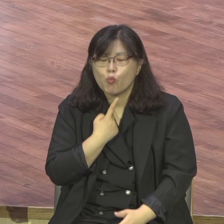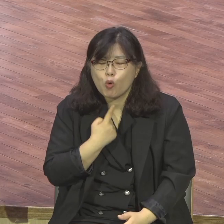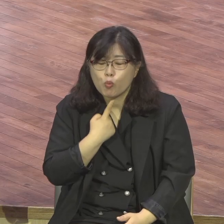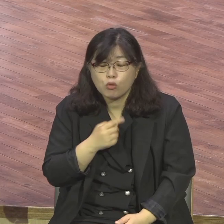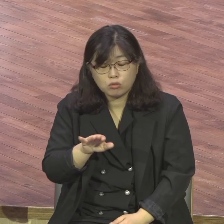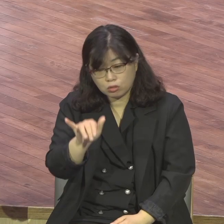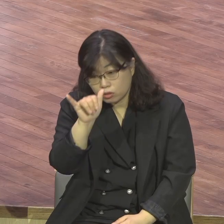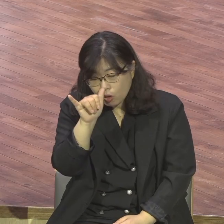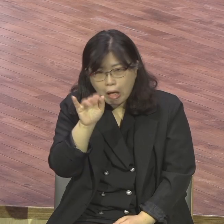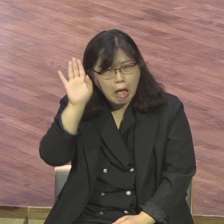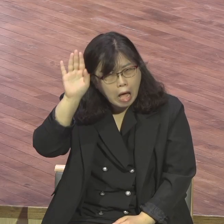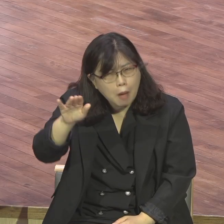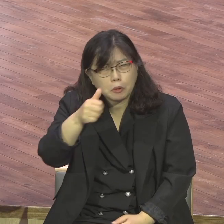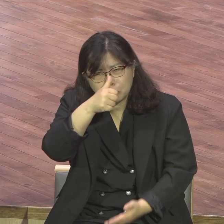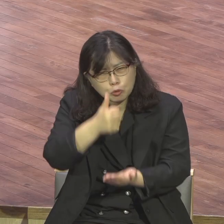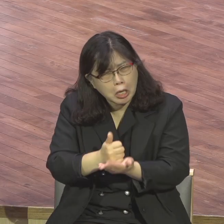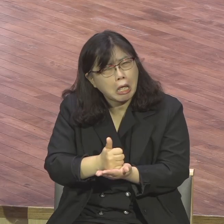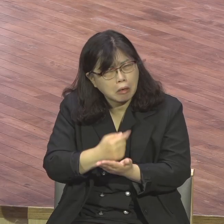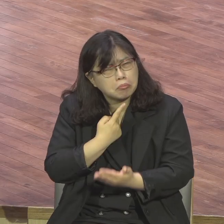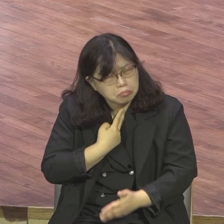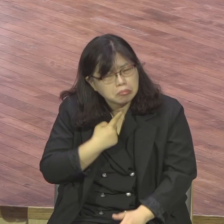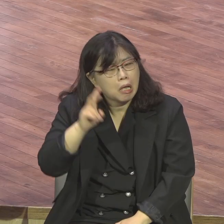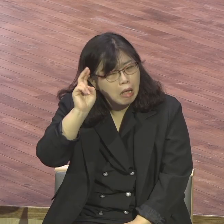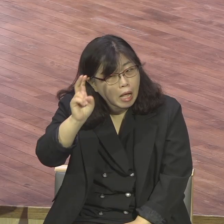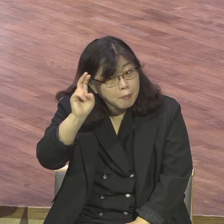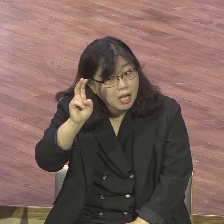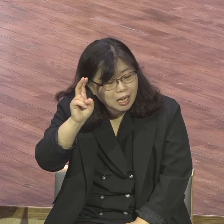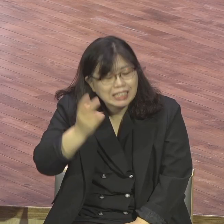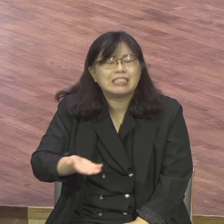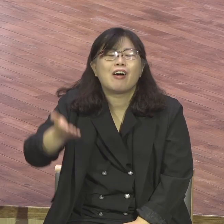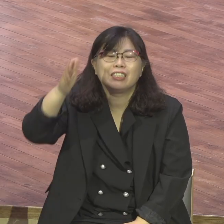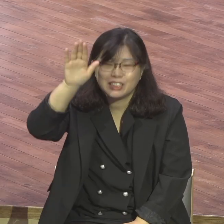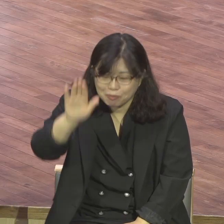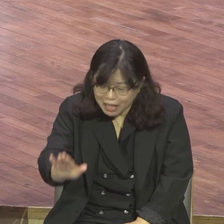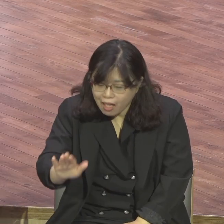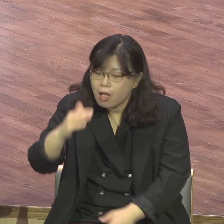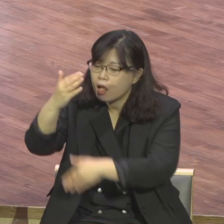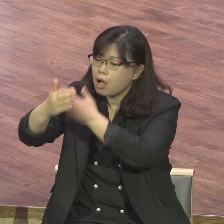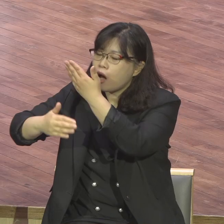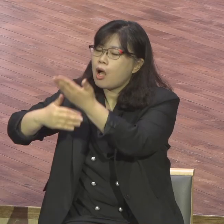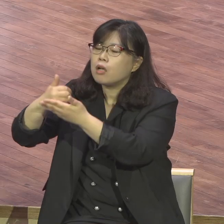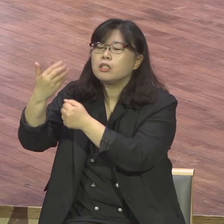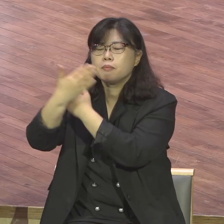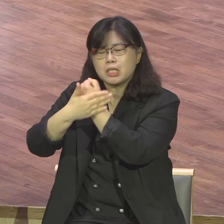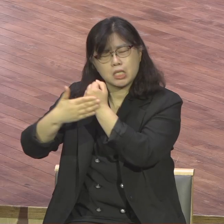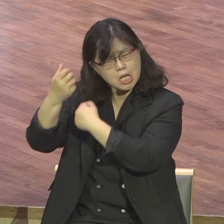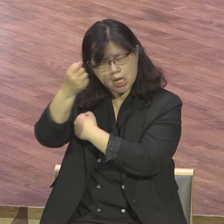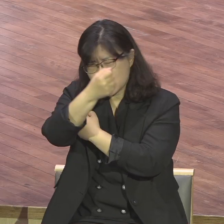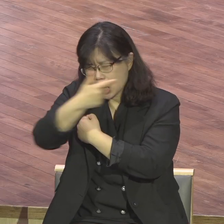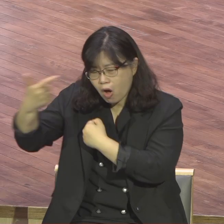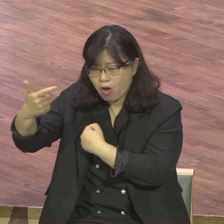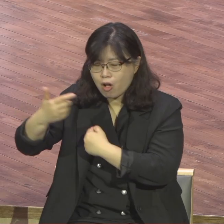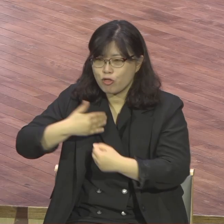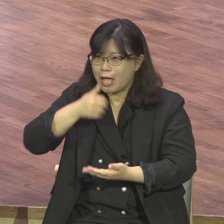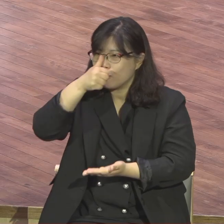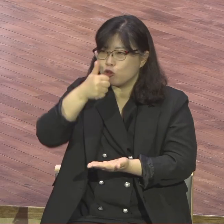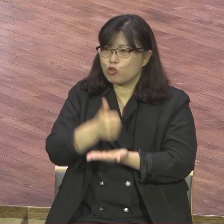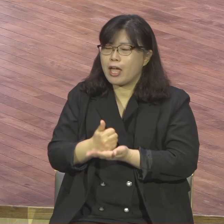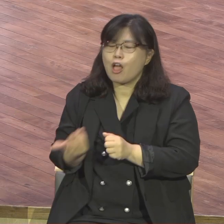하나님의 은혜가 저보다 더 크다 그리고 은혜 아래에 있다 이 말이에요 죄를 짓지만은 은혜 아래에 있다 이 말이에요 그리고